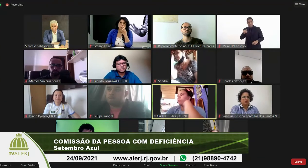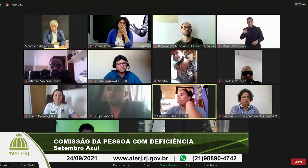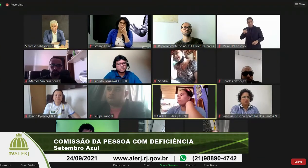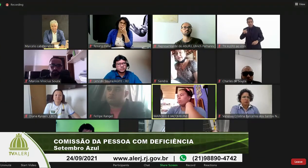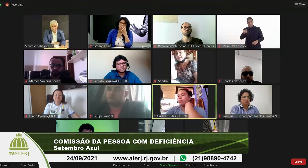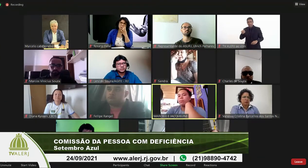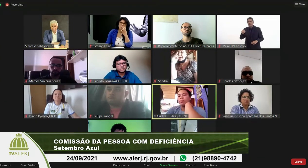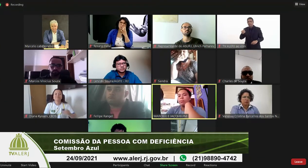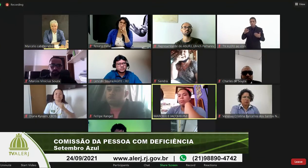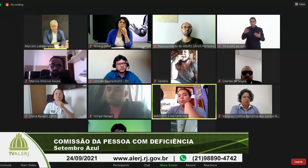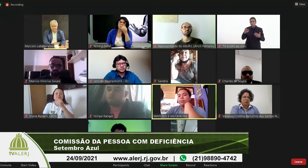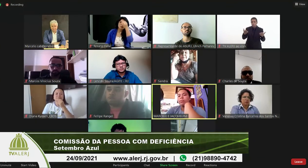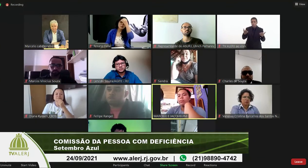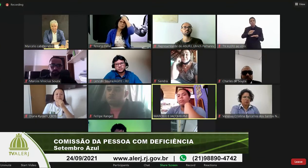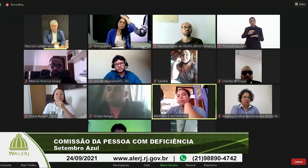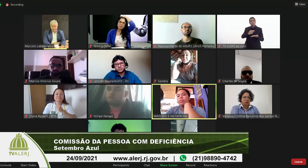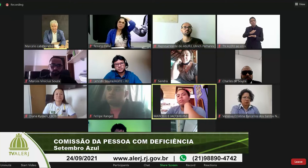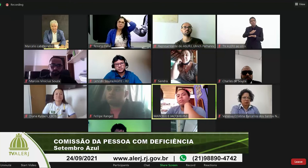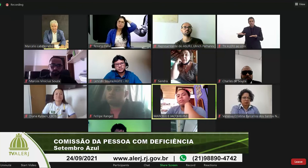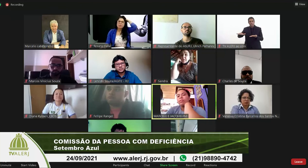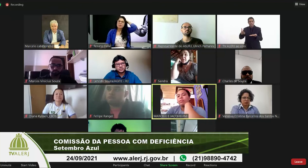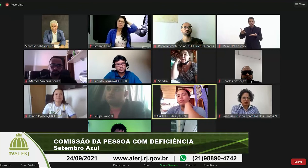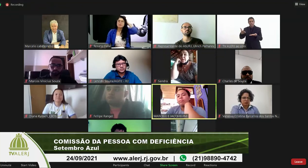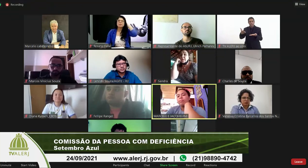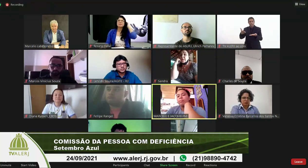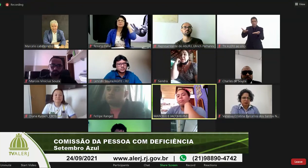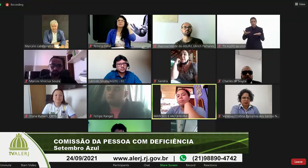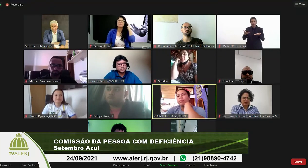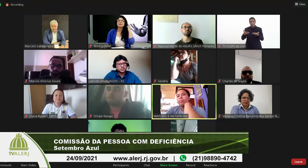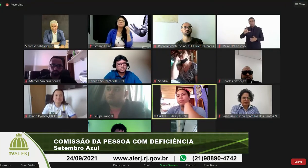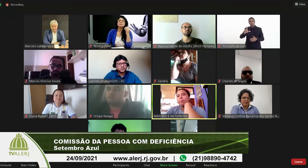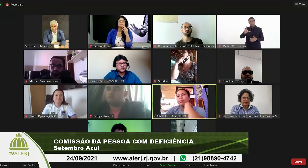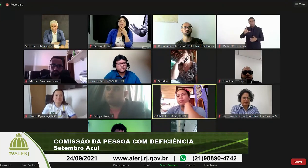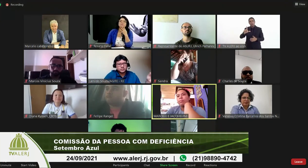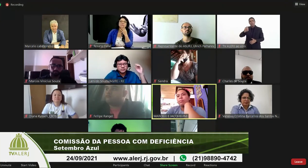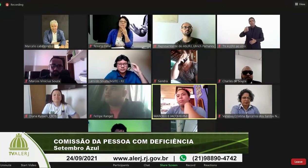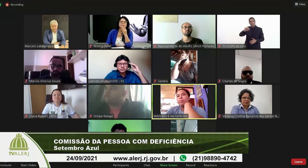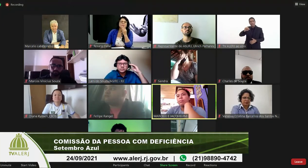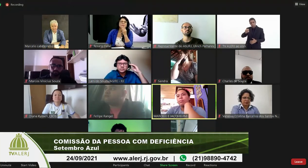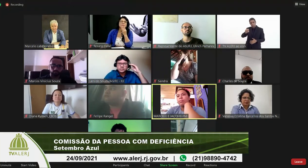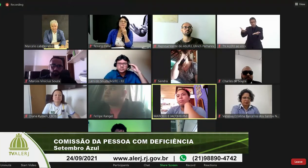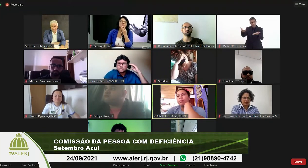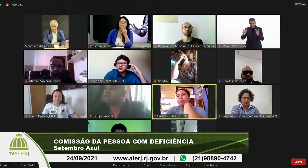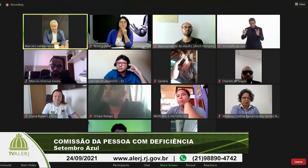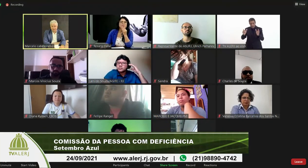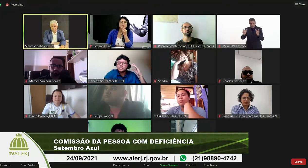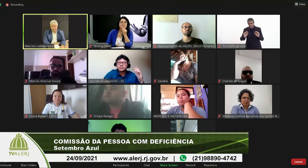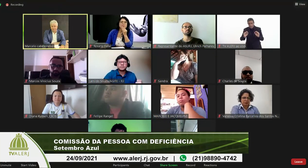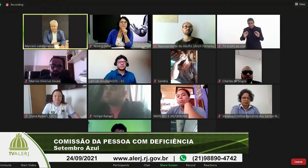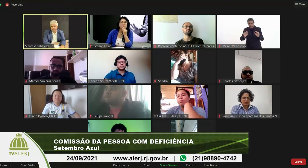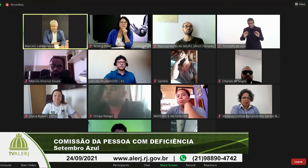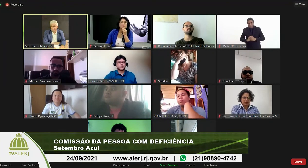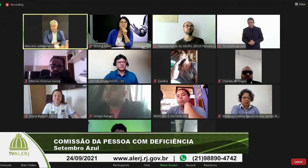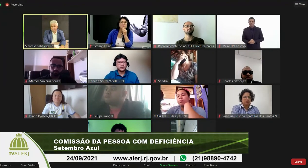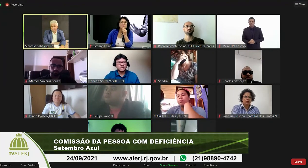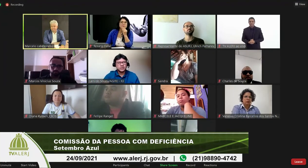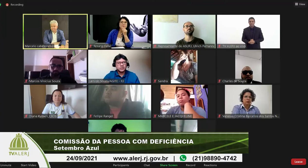intérpretes da agite por favor Lenildo Souza pode falar agora sim lógico